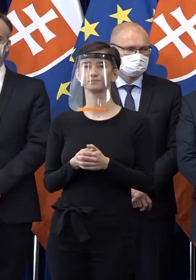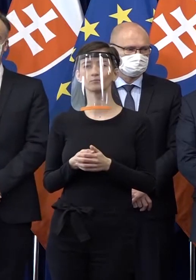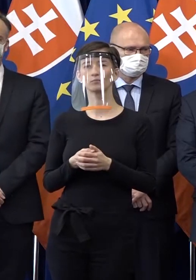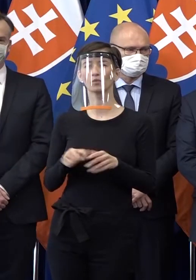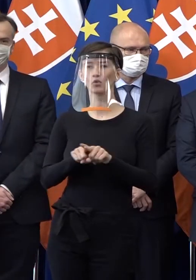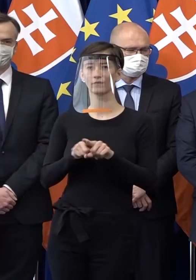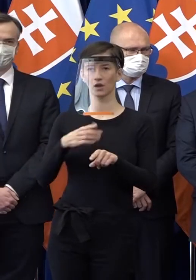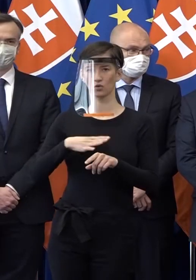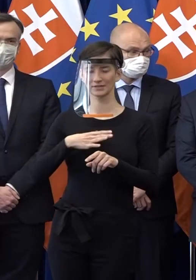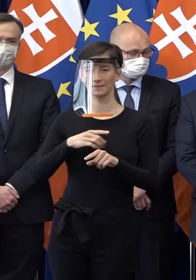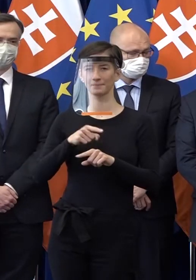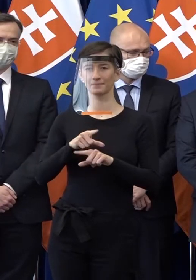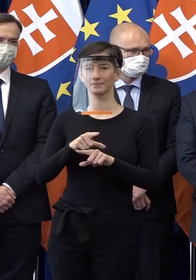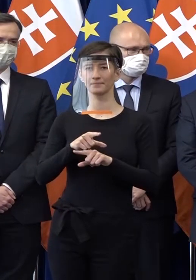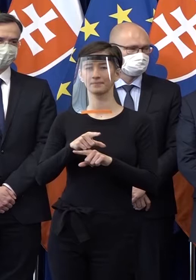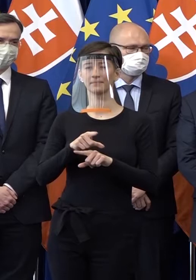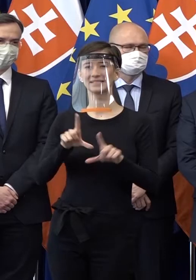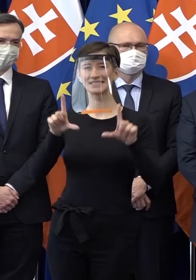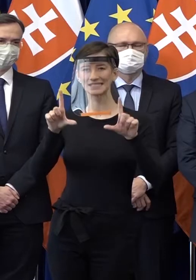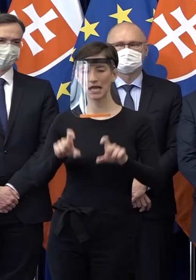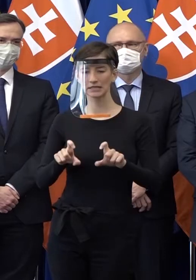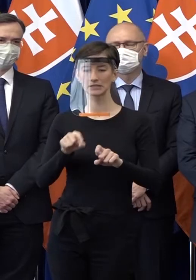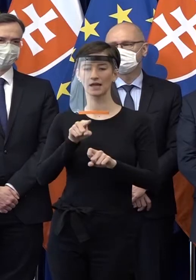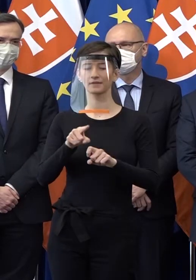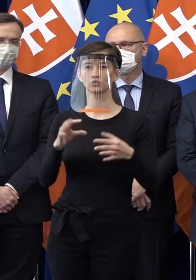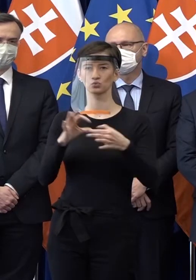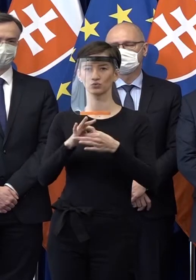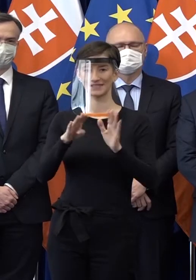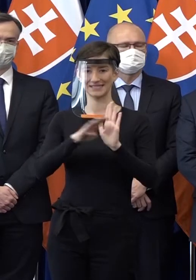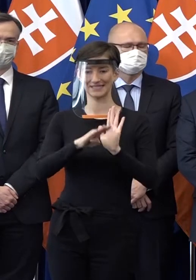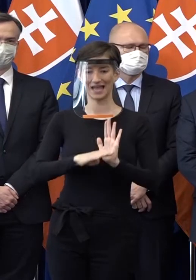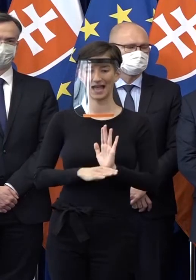pozastaviť účinnosť v ustanovení zákona o konkurze a reštrukturalizácii,